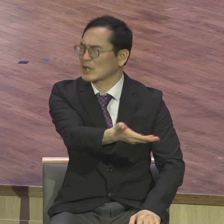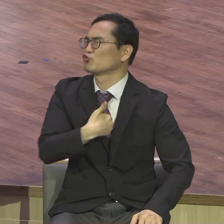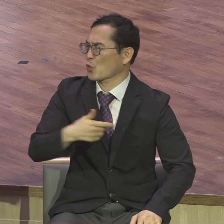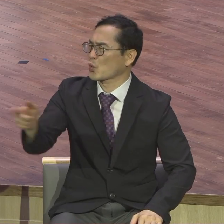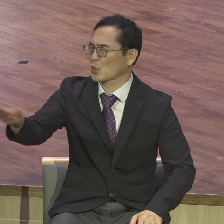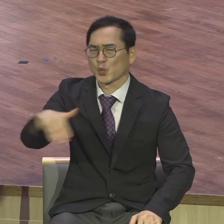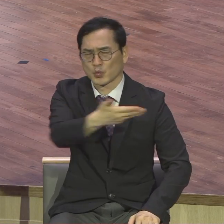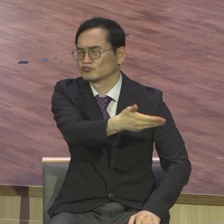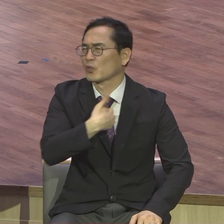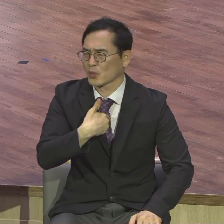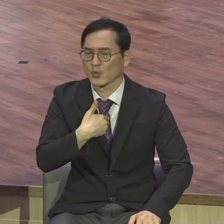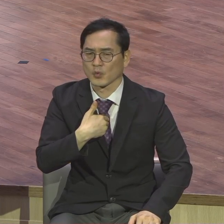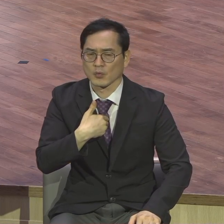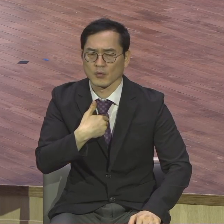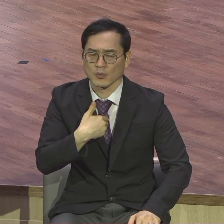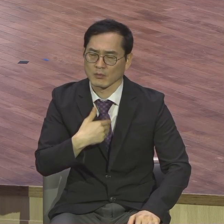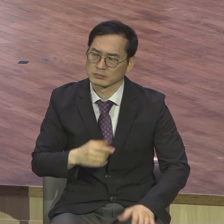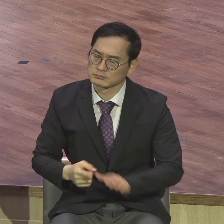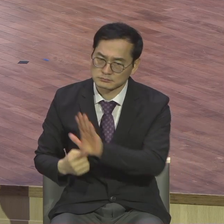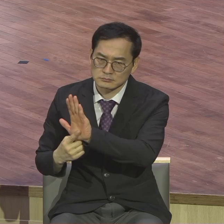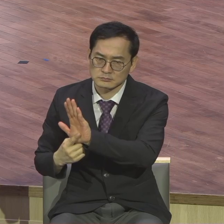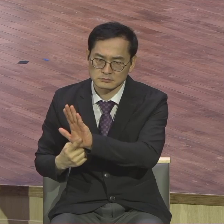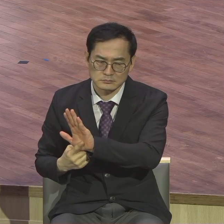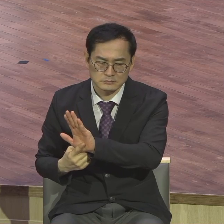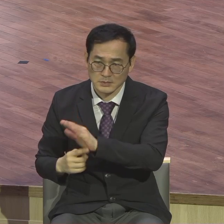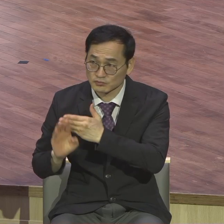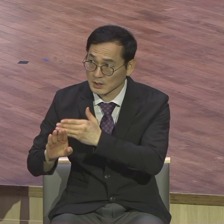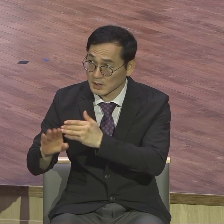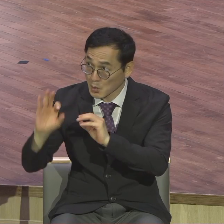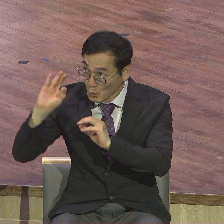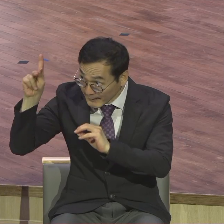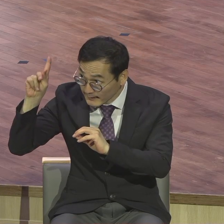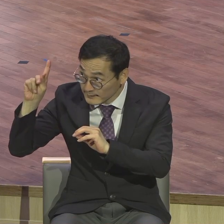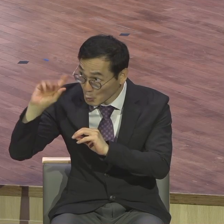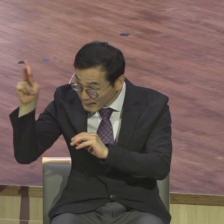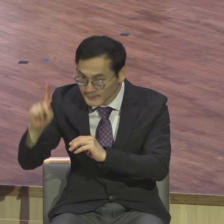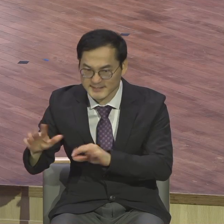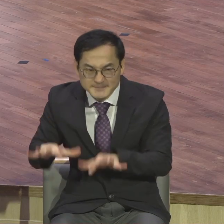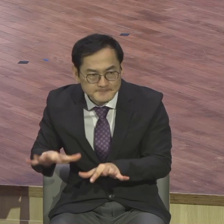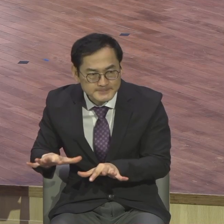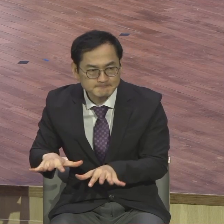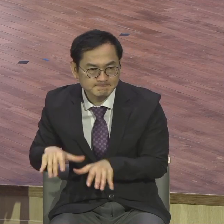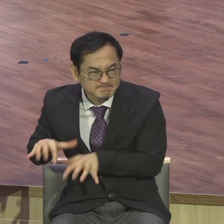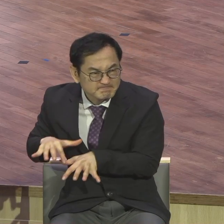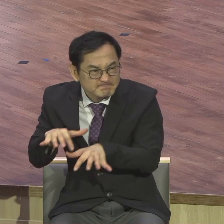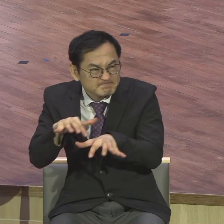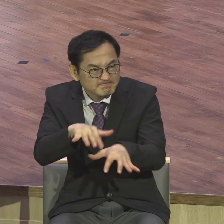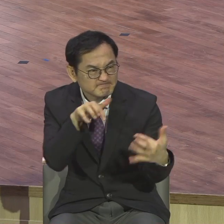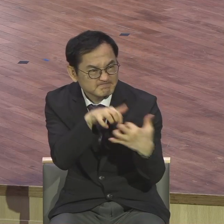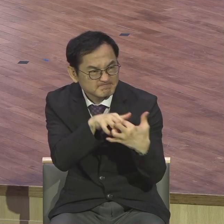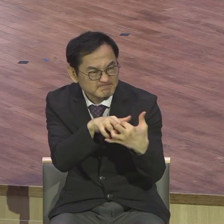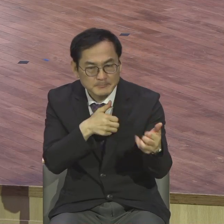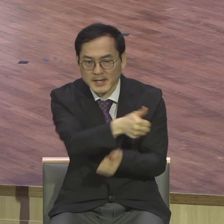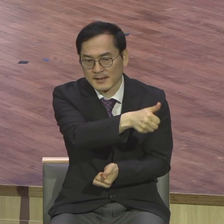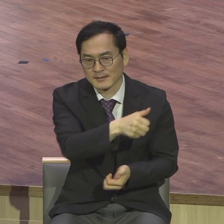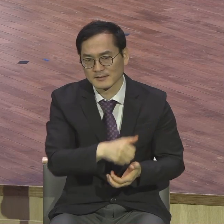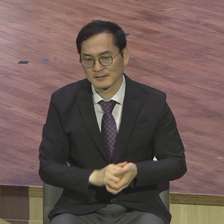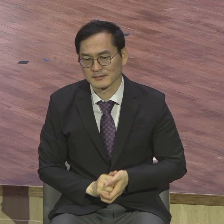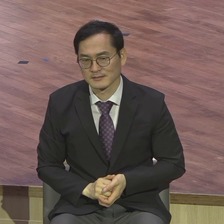이 선포를 하자마자 즉시로 믿음에 도전합니다 갈렙이